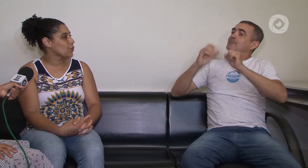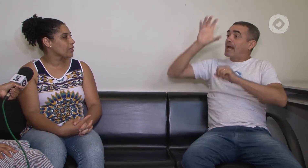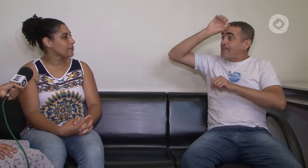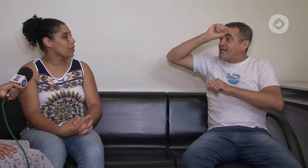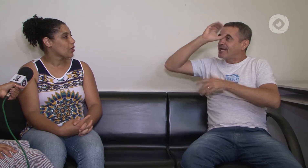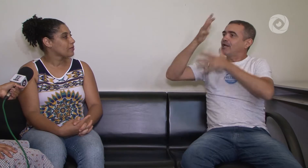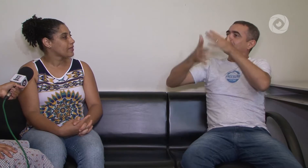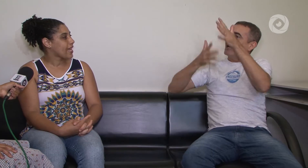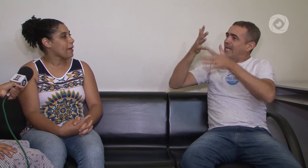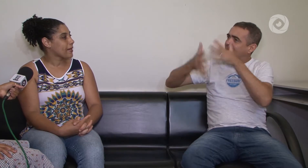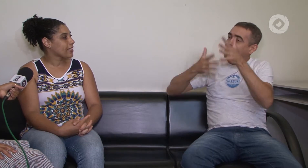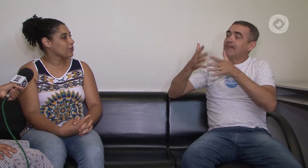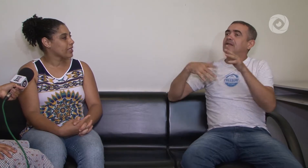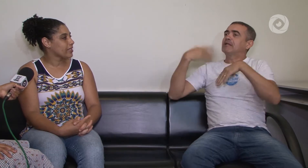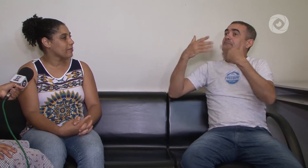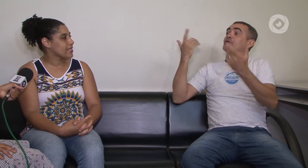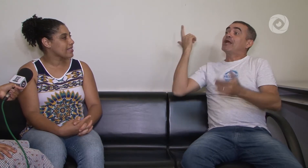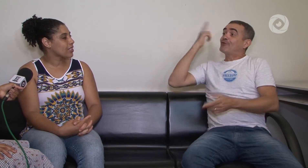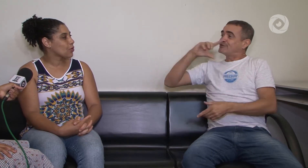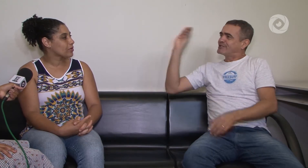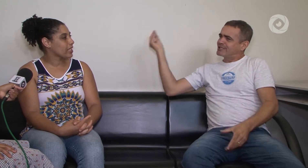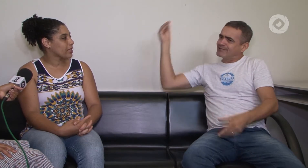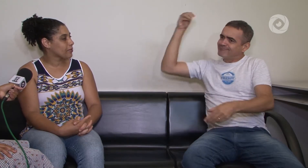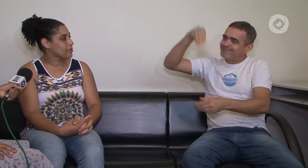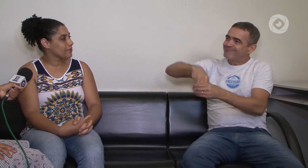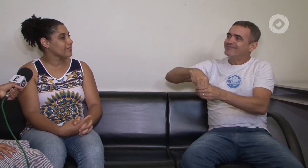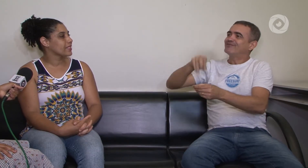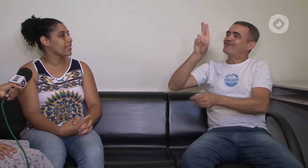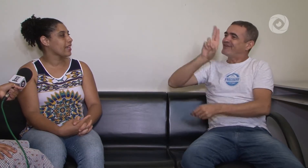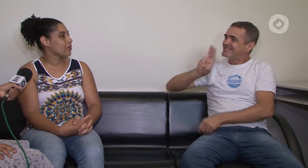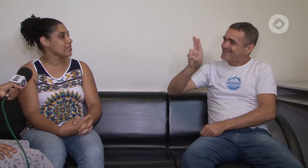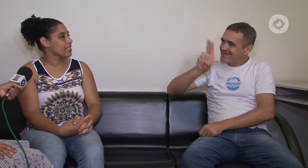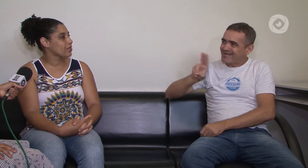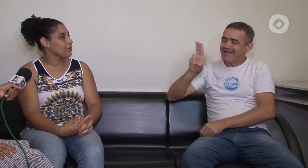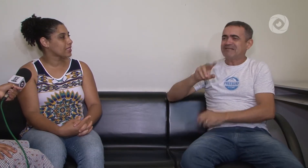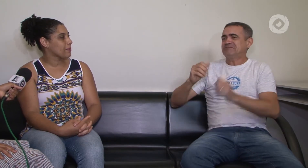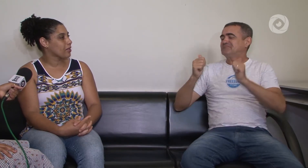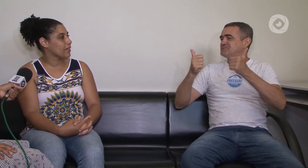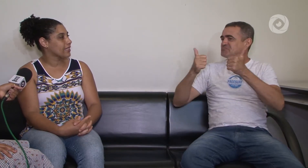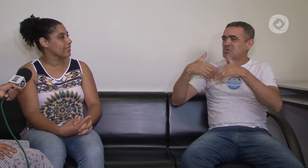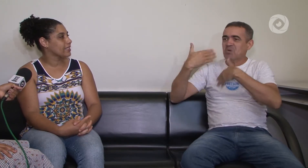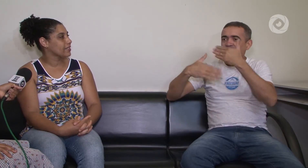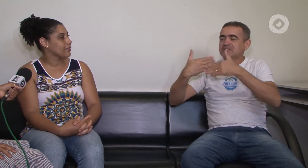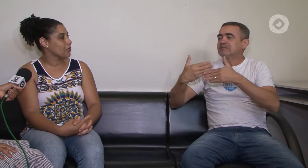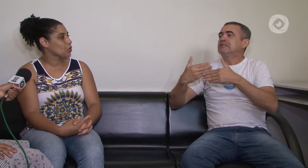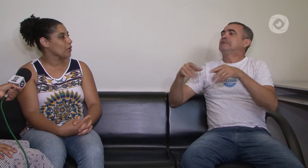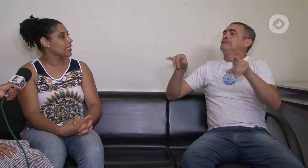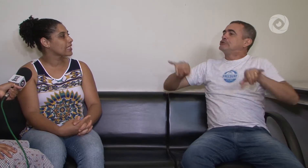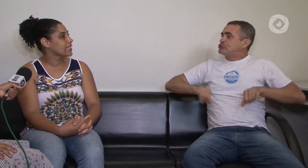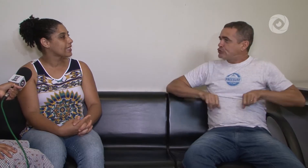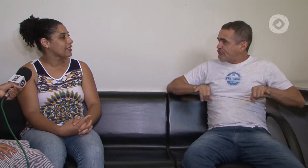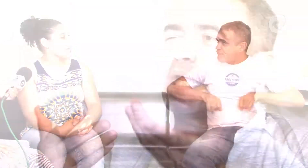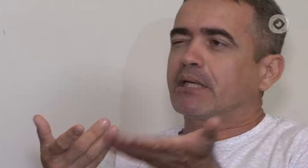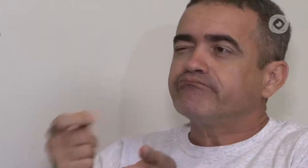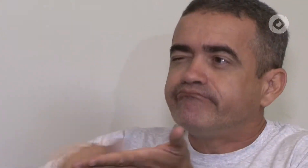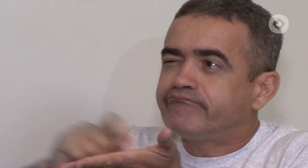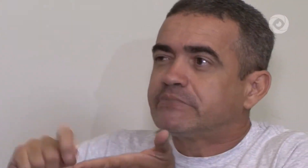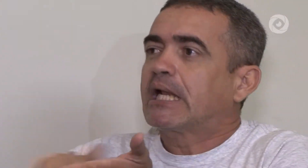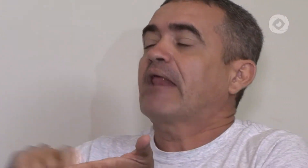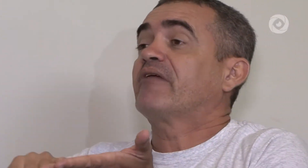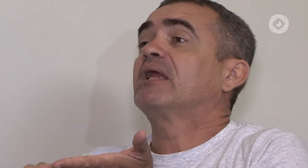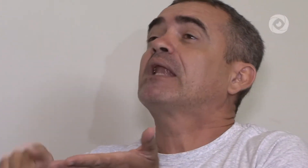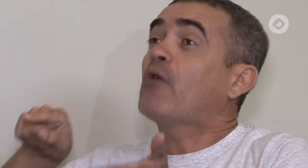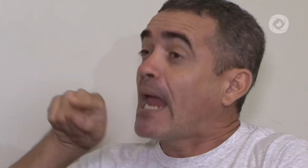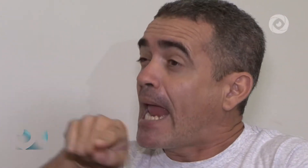identidade surda. Ela aprendeu Libras e com o tempo ela conseguiu ser aprovada e cursou aqui. Ela